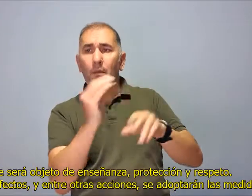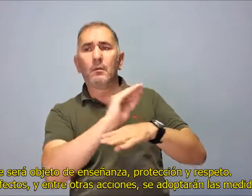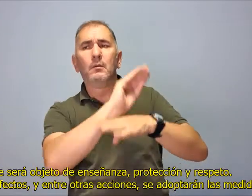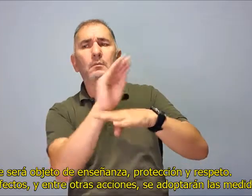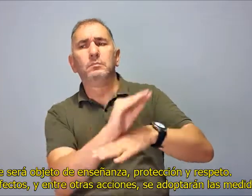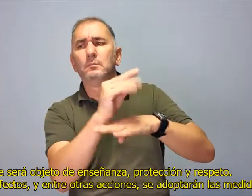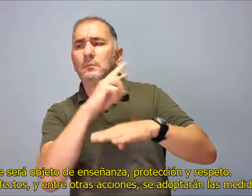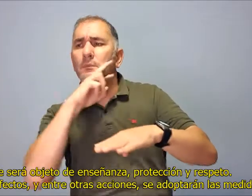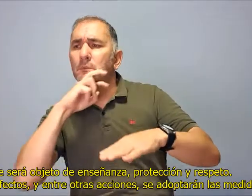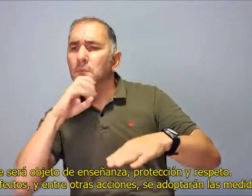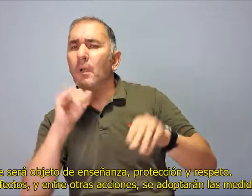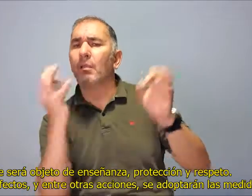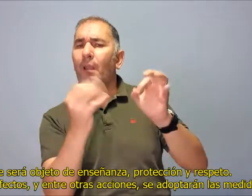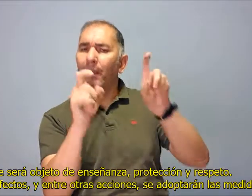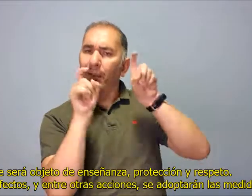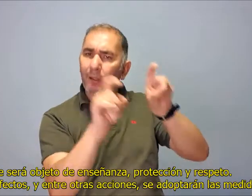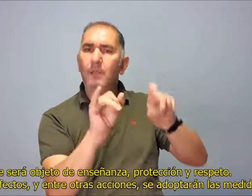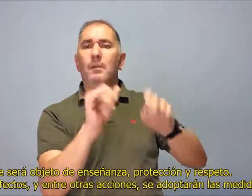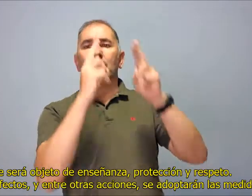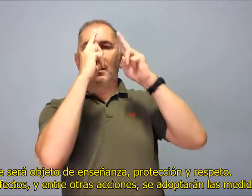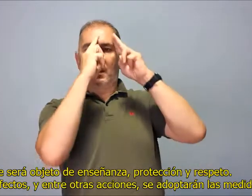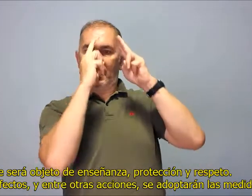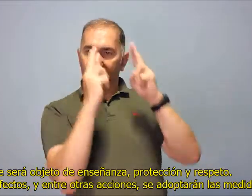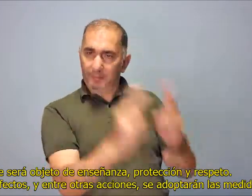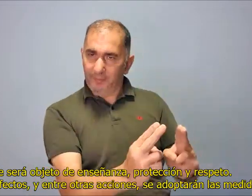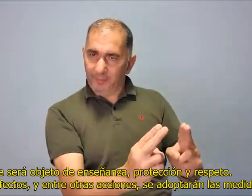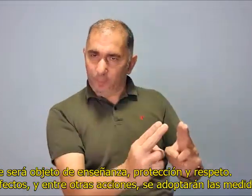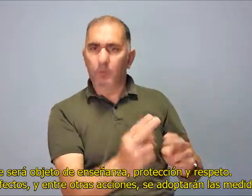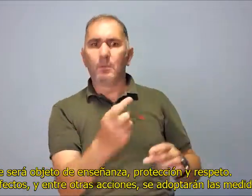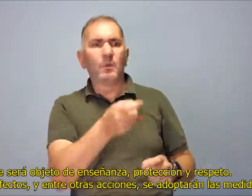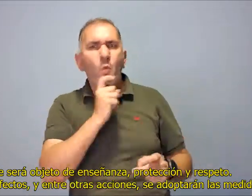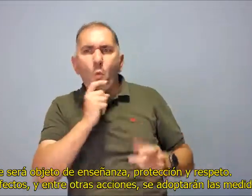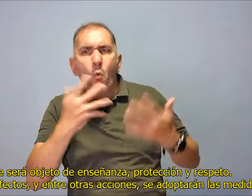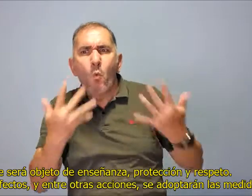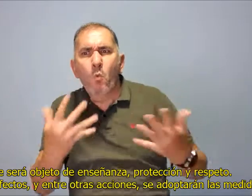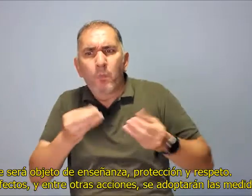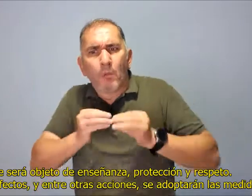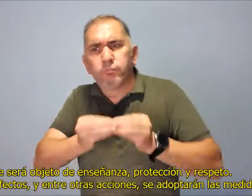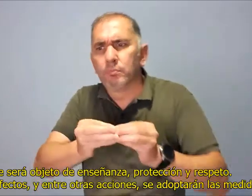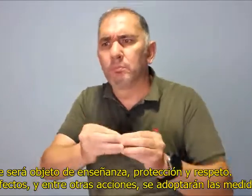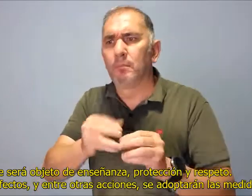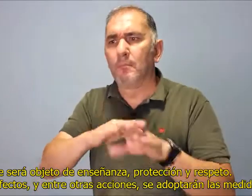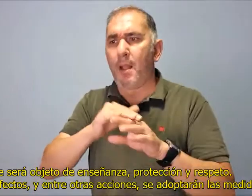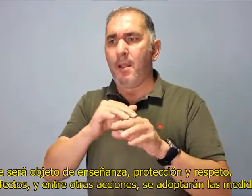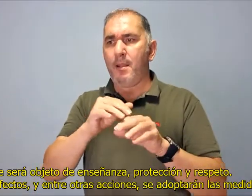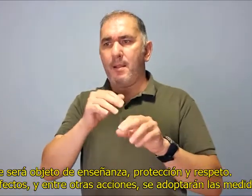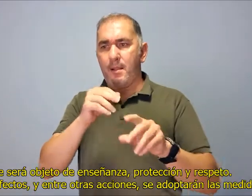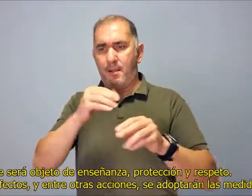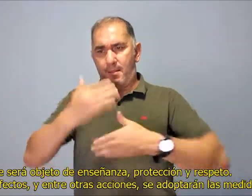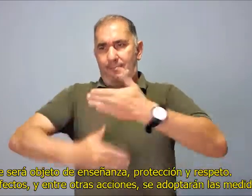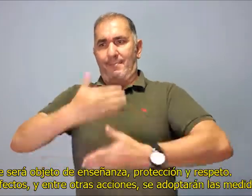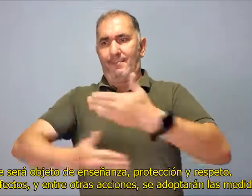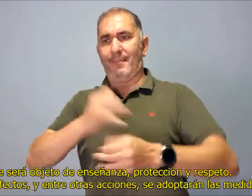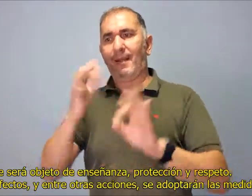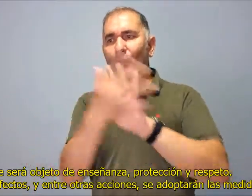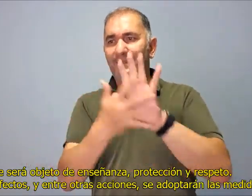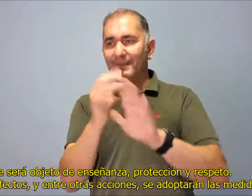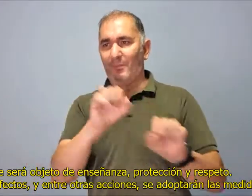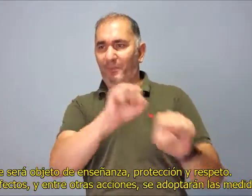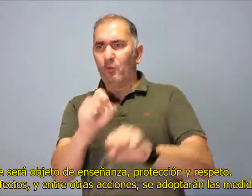Que será objeto de enseñanza protección y respeto. A estos efectos y entre otras acciones se